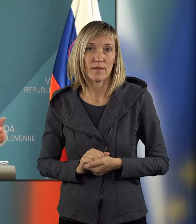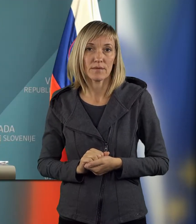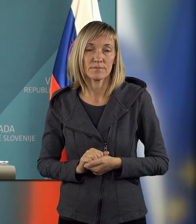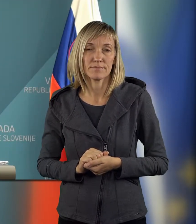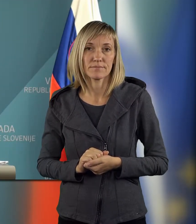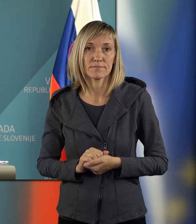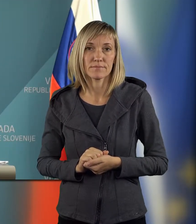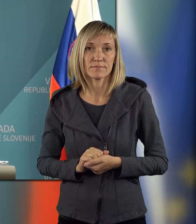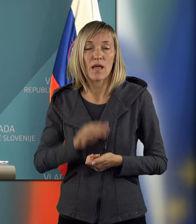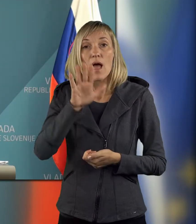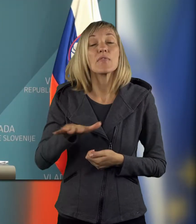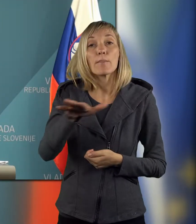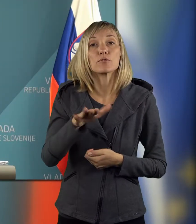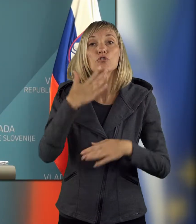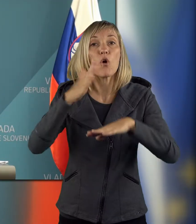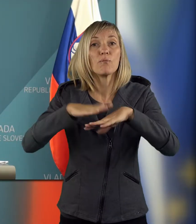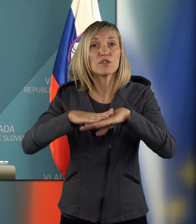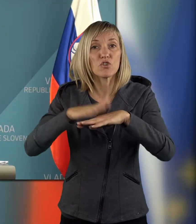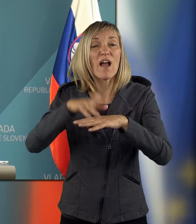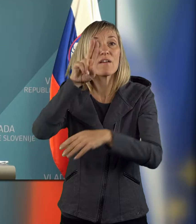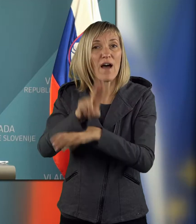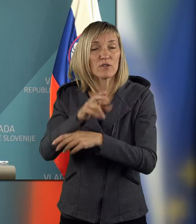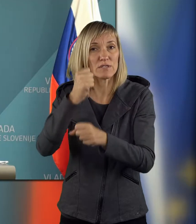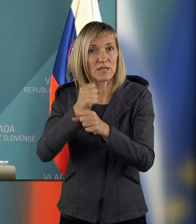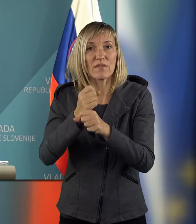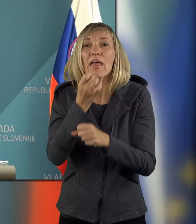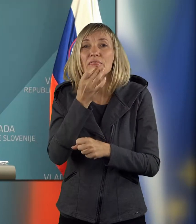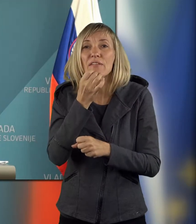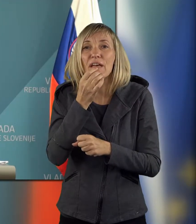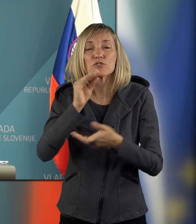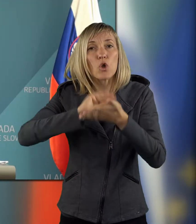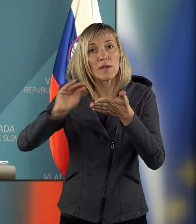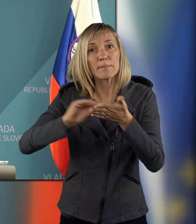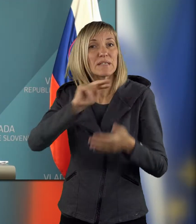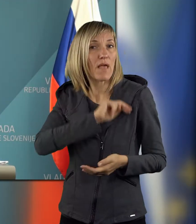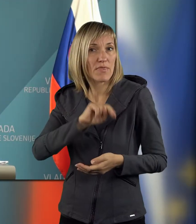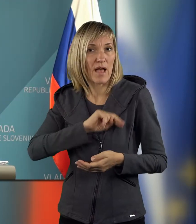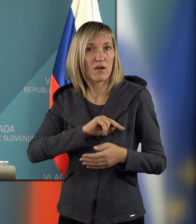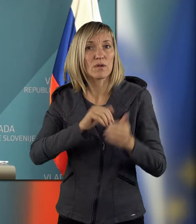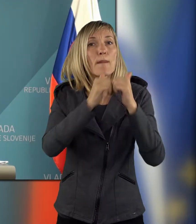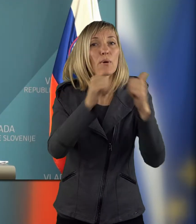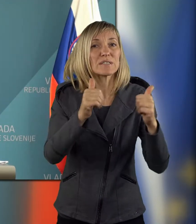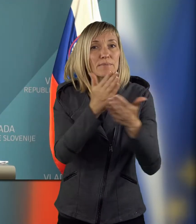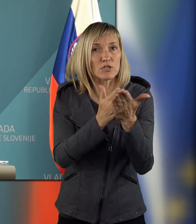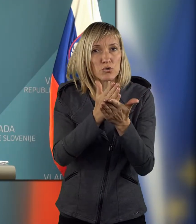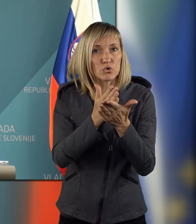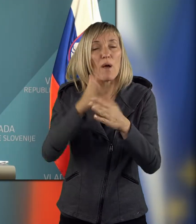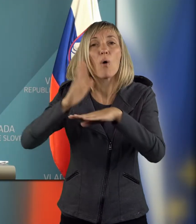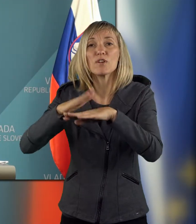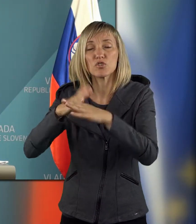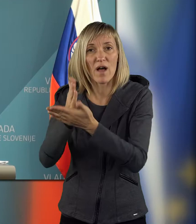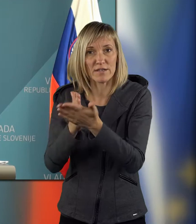Na področju obveščevalno-varnostnih dejavnosti so natančneje opredeljene naloge posebne službe ministrstva na